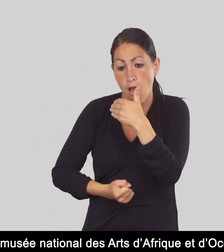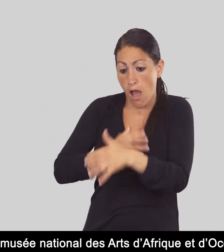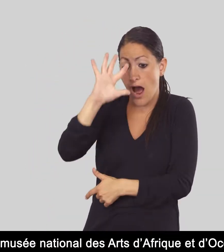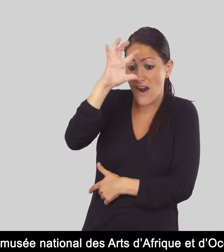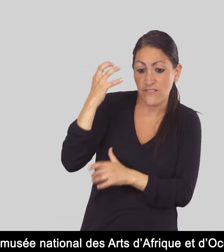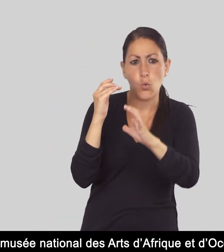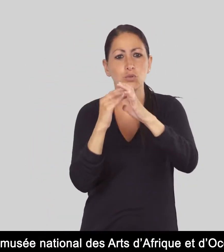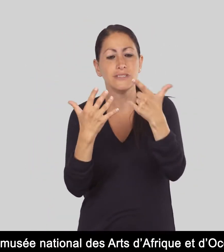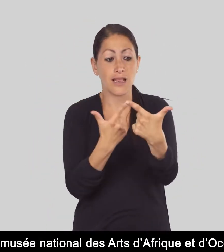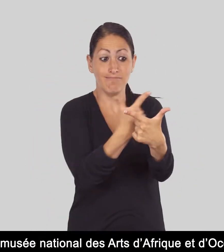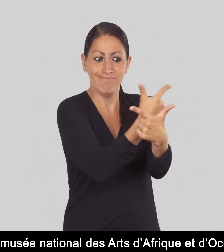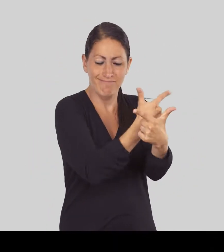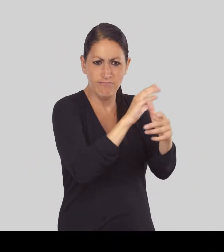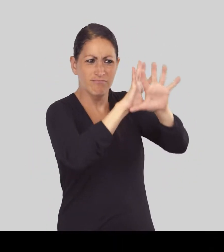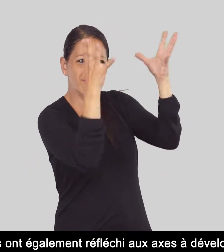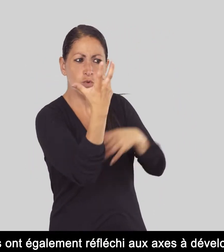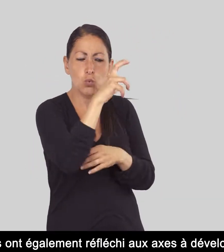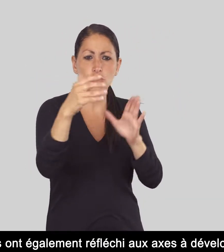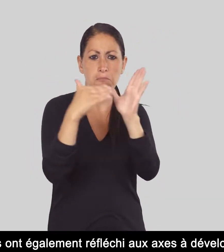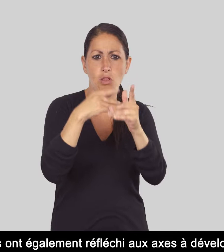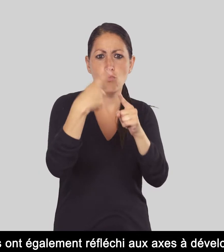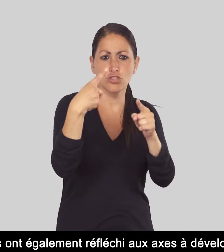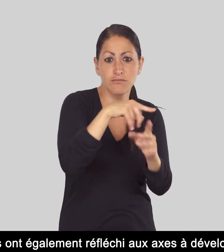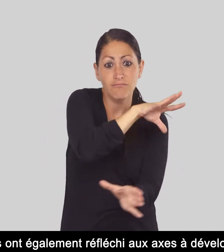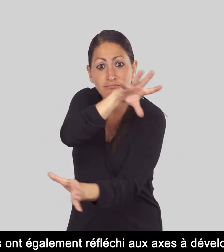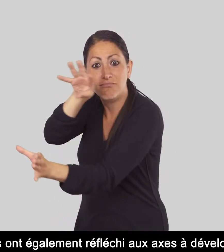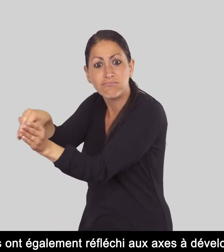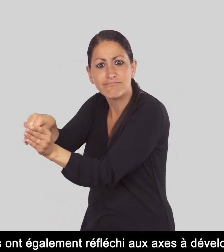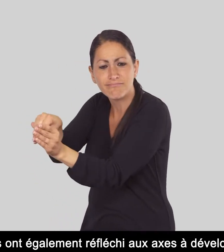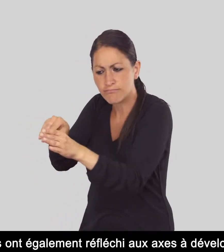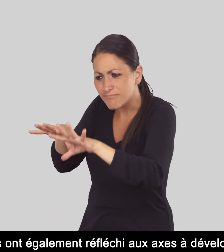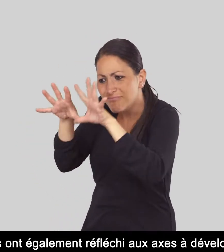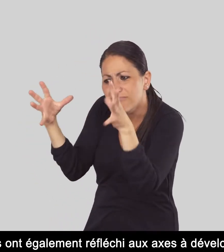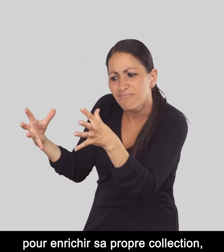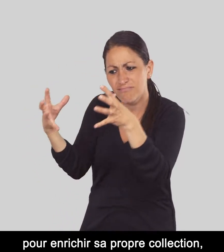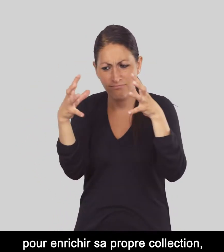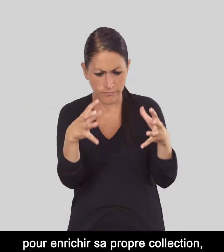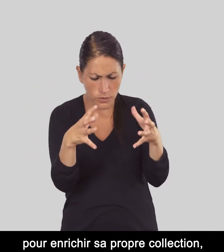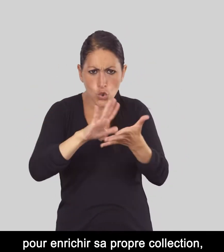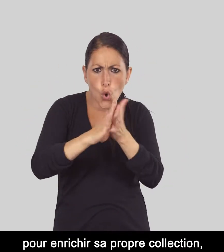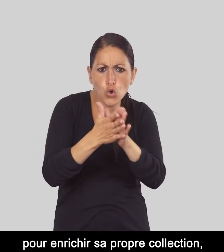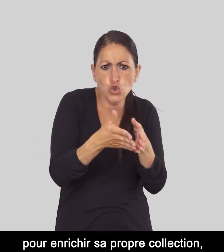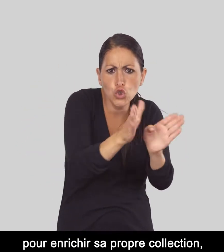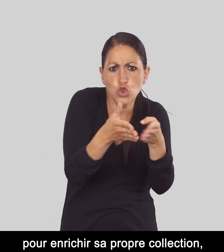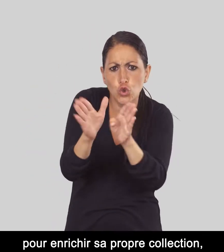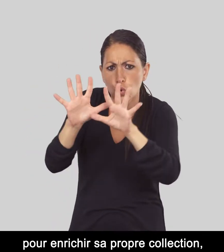d'Afrique et d'Océanie. Elles ont également réfléchi aux axes à développer pour enrichir sa propre collection,